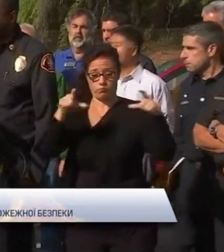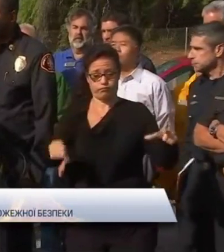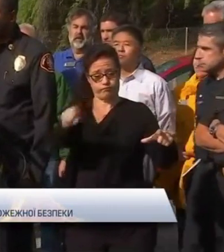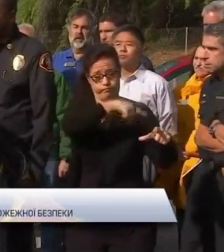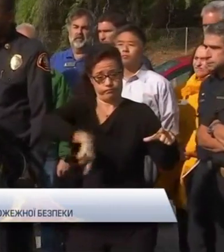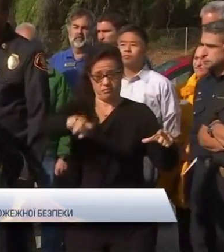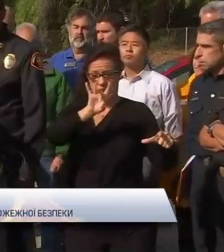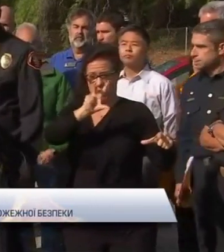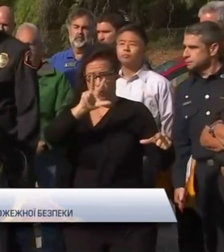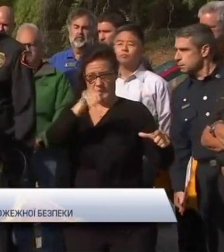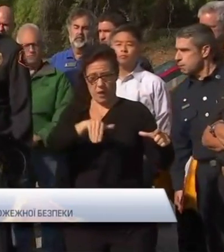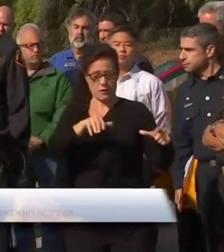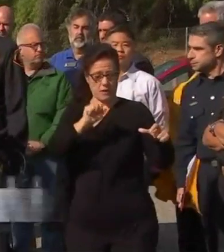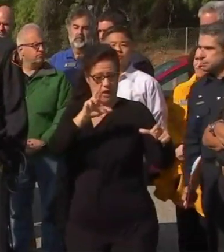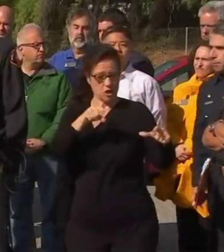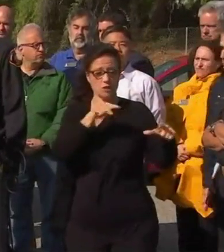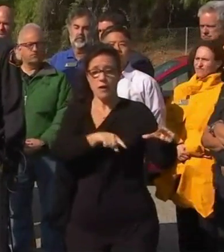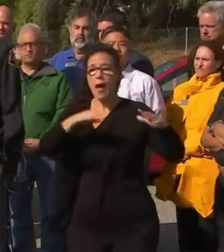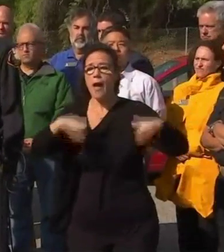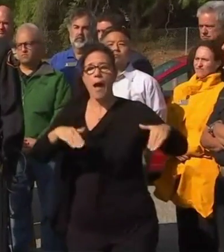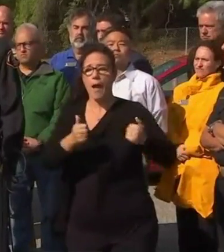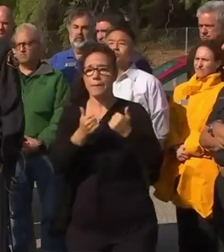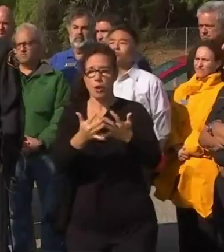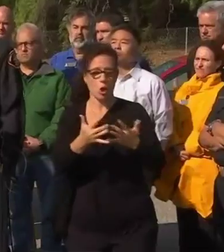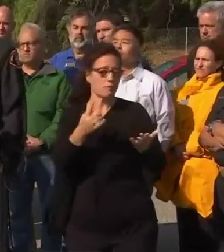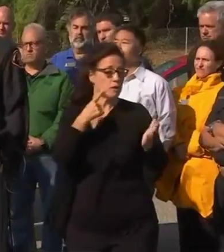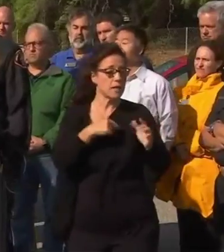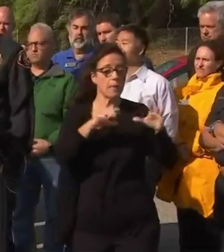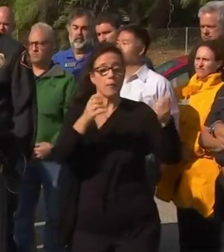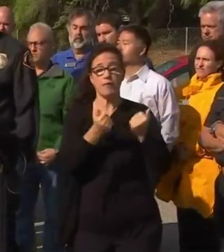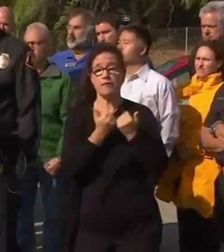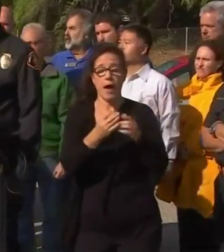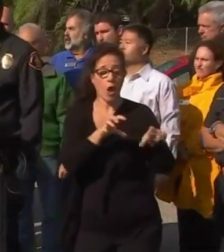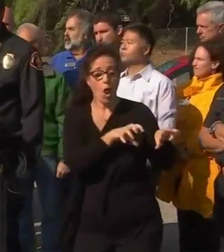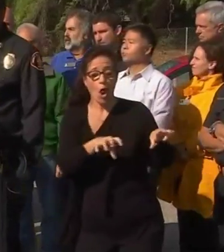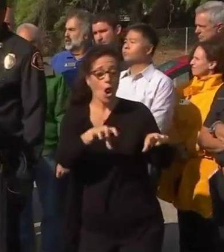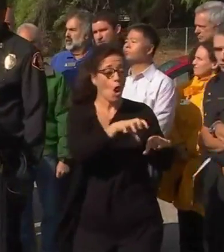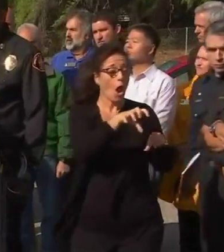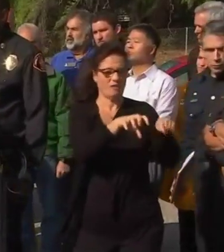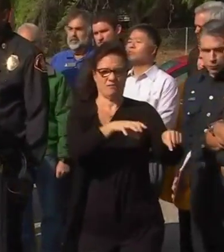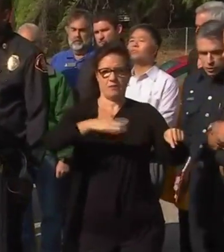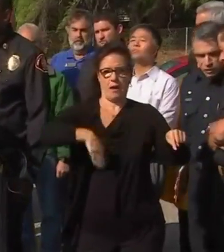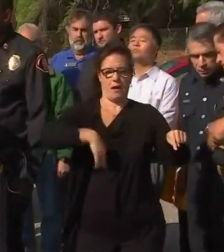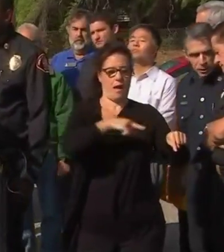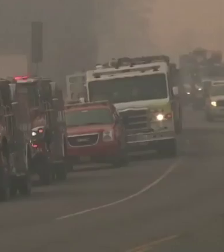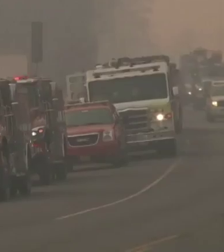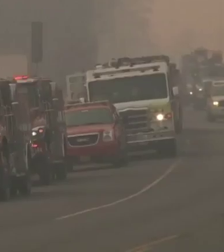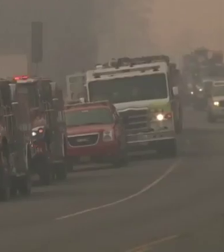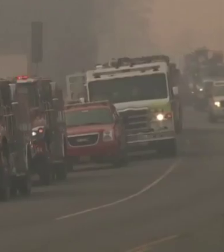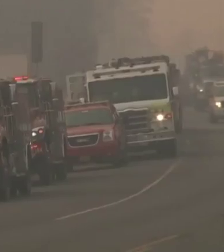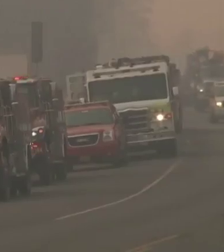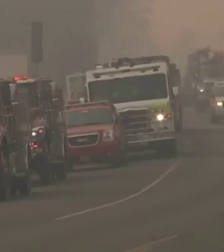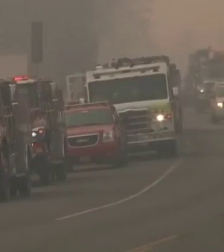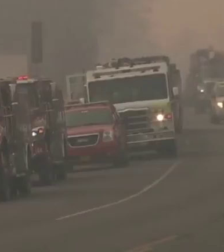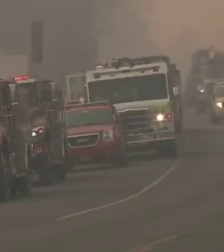жителів до безпечної зони і далі боротися зі стихією. На даному етапі ми посилено працюємо на Сході та Півдній Штату. А